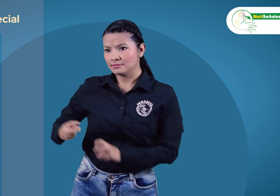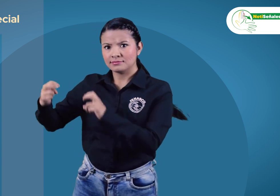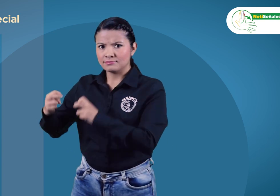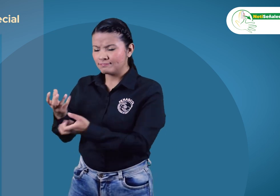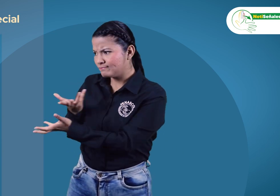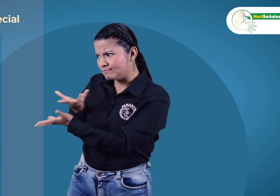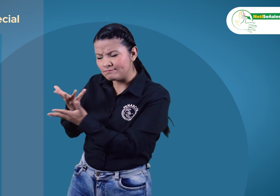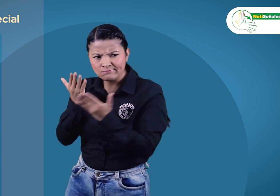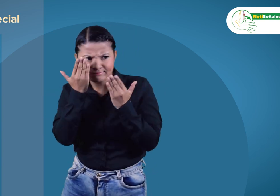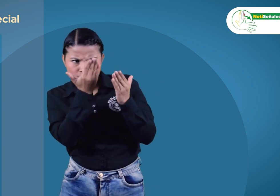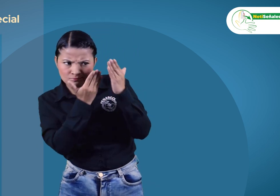sordas